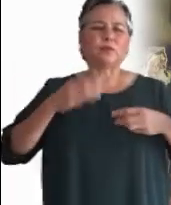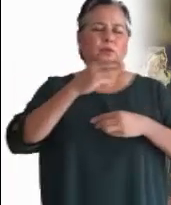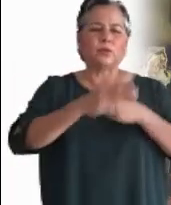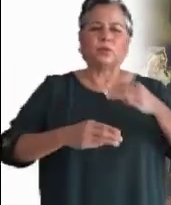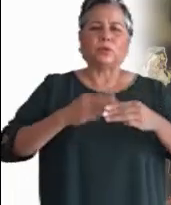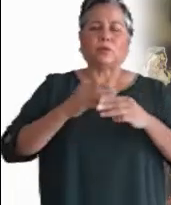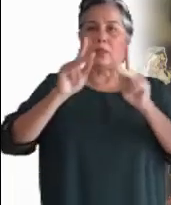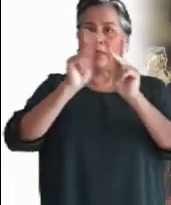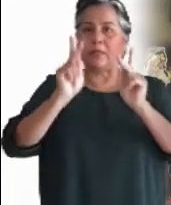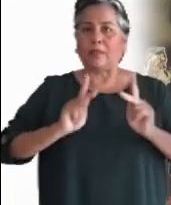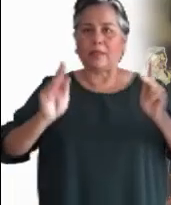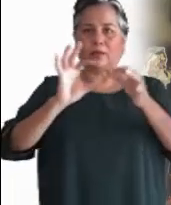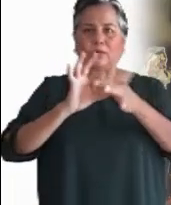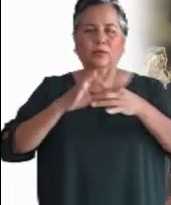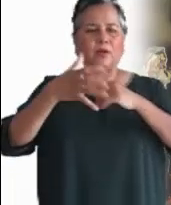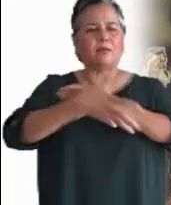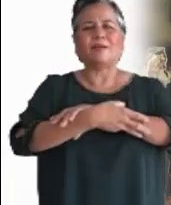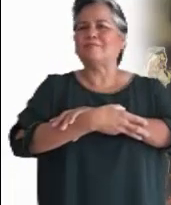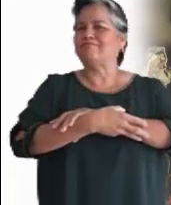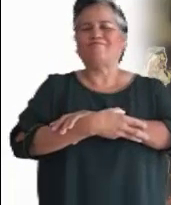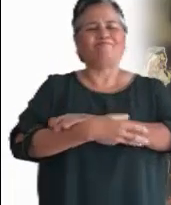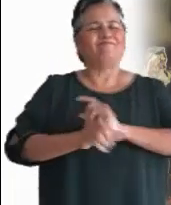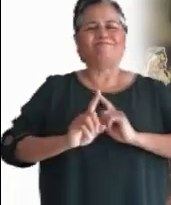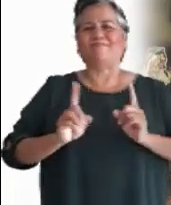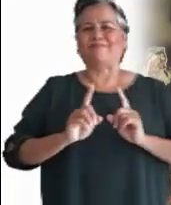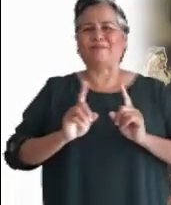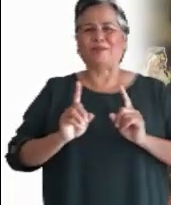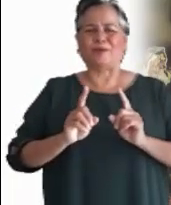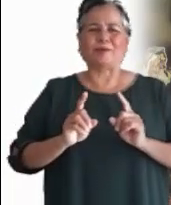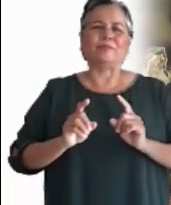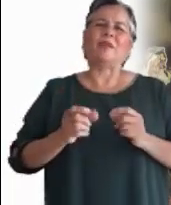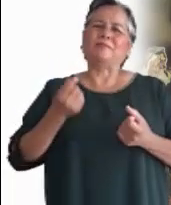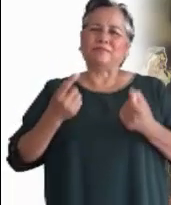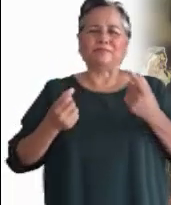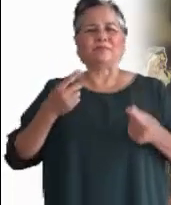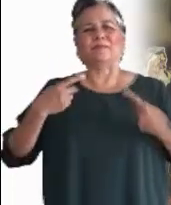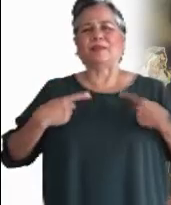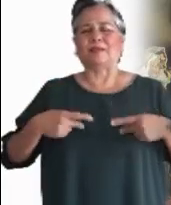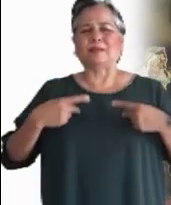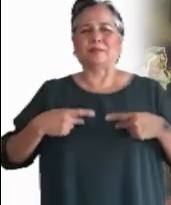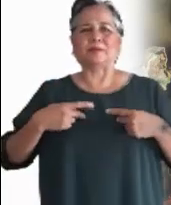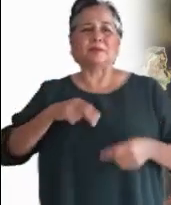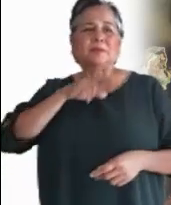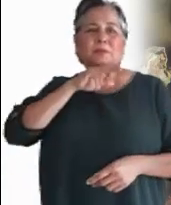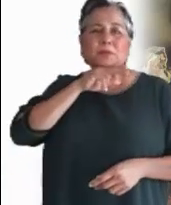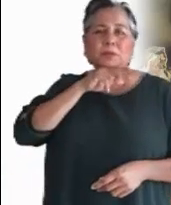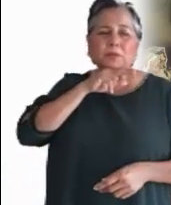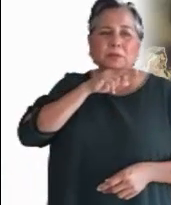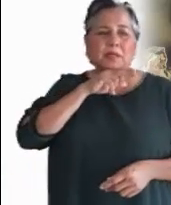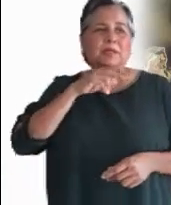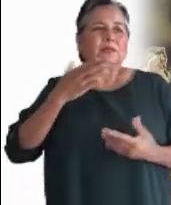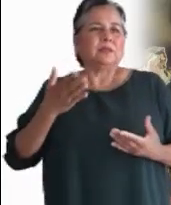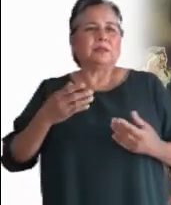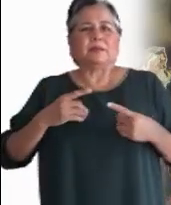pérdida de paz y de armonía. Vaga el hombre moderno cargado con sus seguridades que lejos de protegerlo,